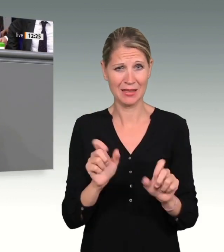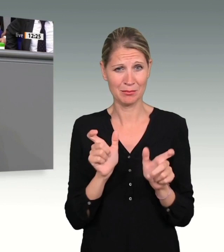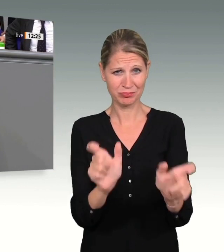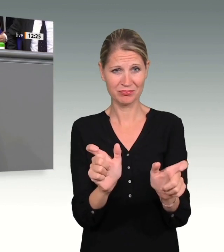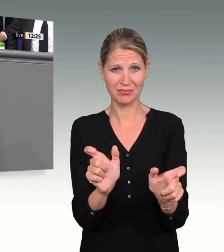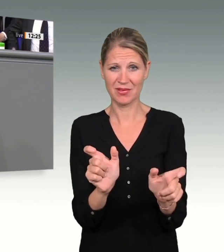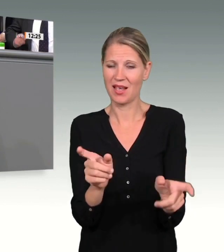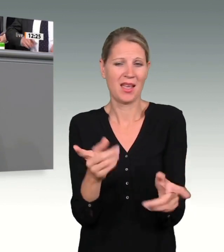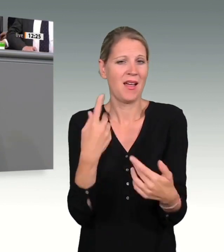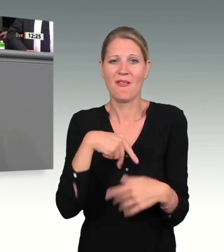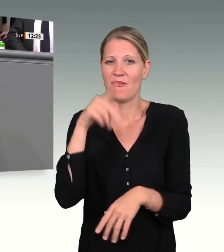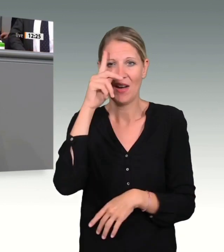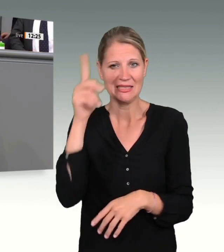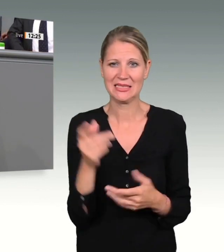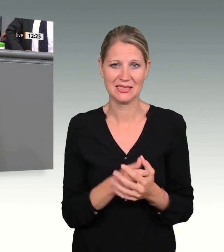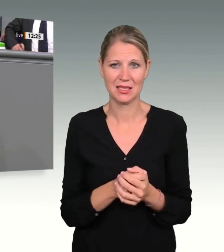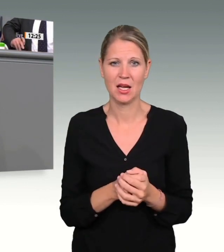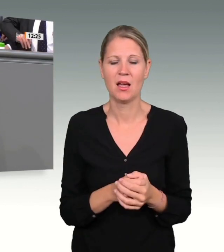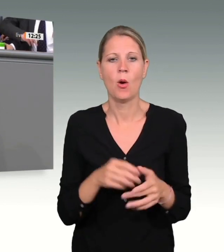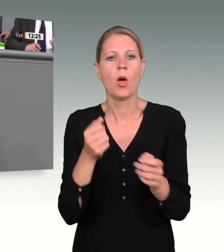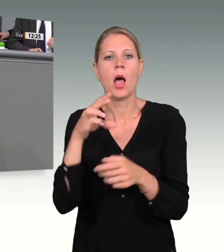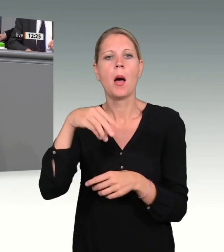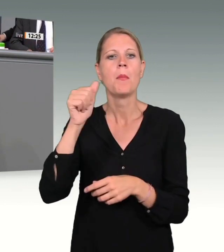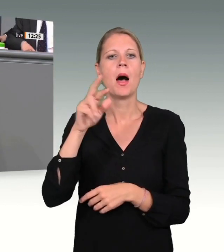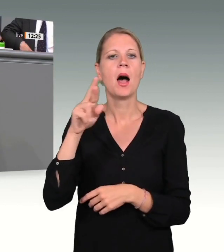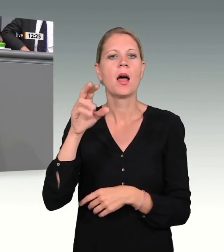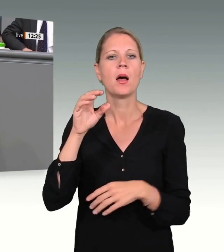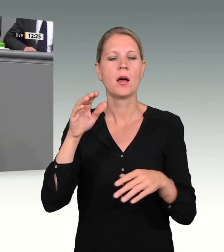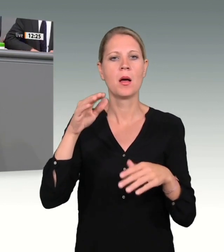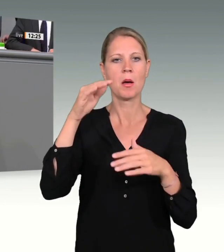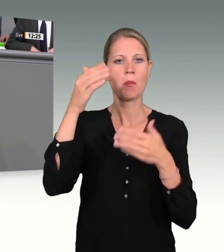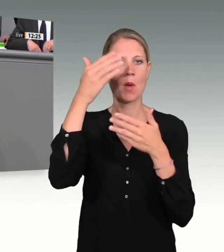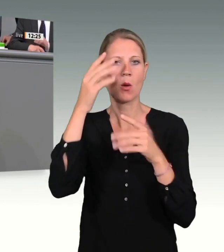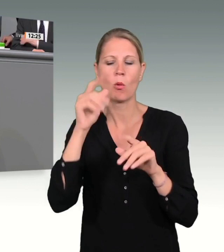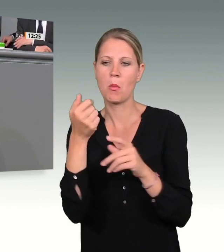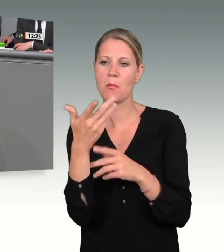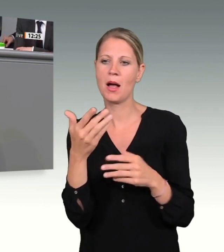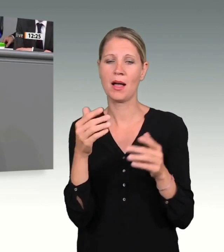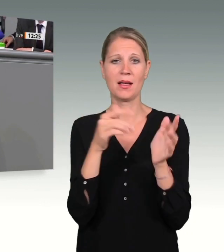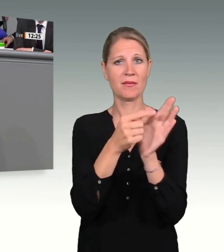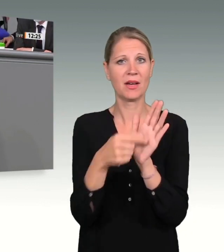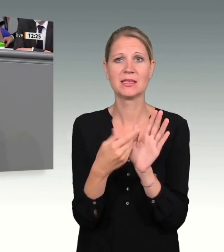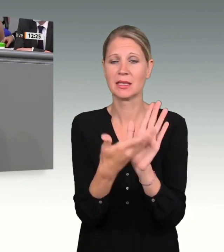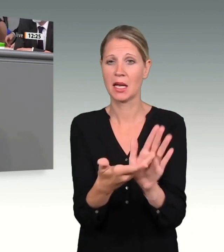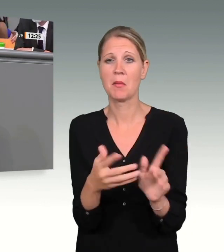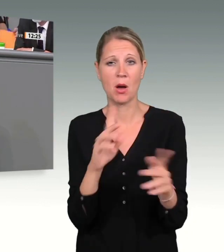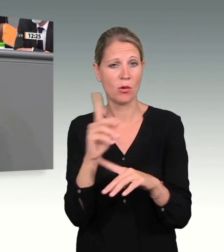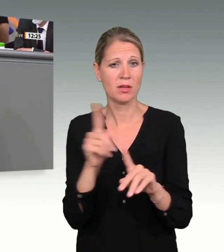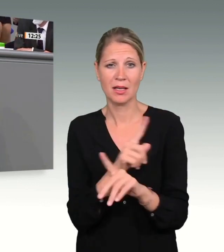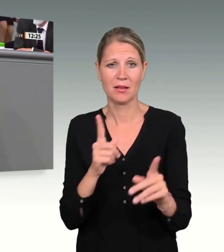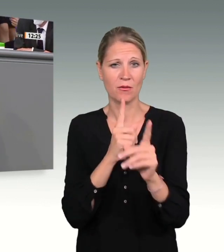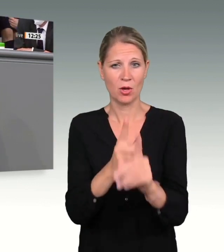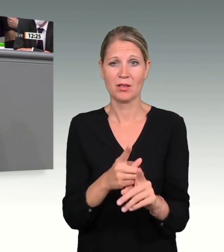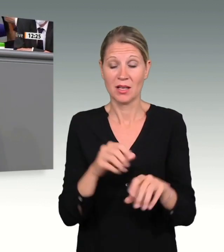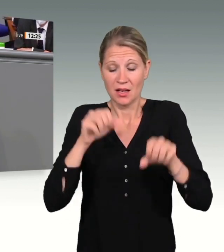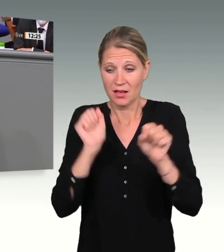des Verfassungsschutzes, Maaßen, nach dem Anschlag vertreten hat. Amri sei ein reiner Polizeifall gewesen. In Wirklichkeit war der Verfassungsschutz seit